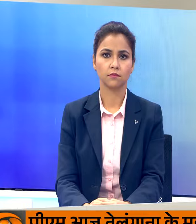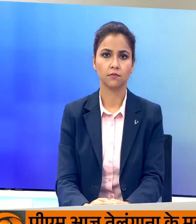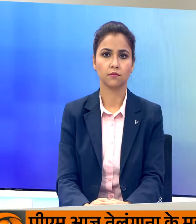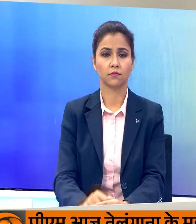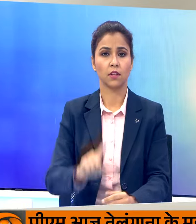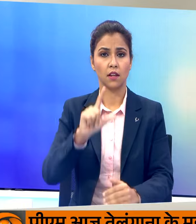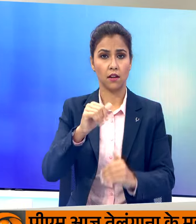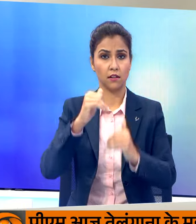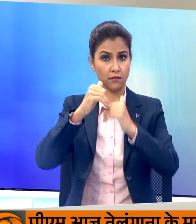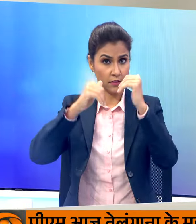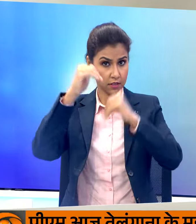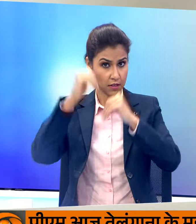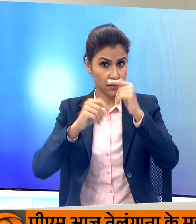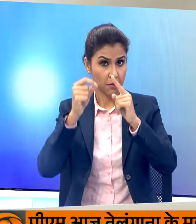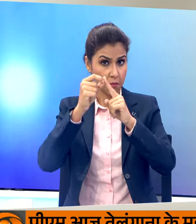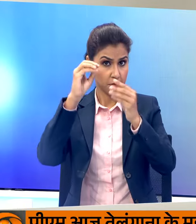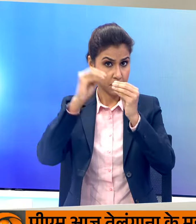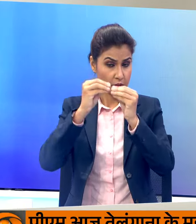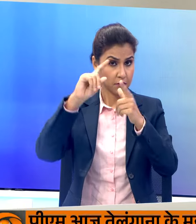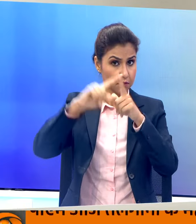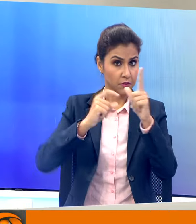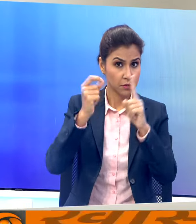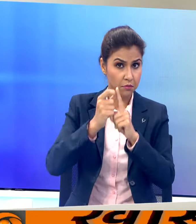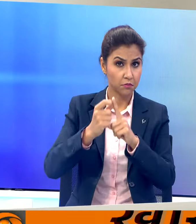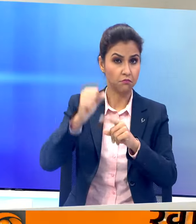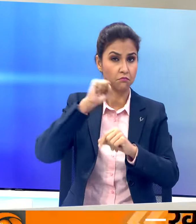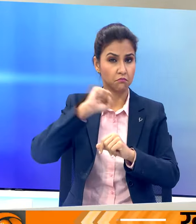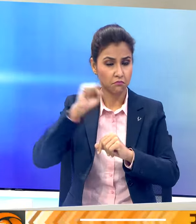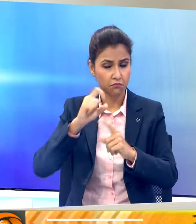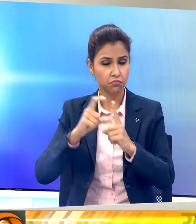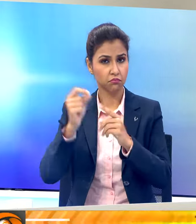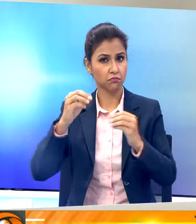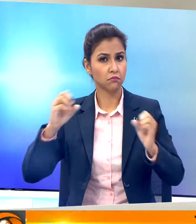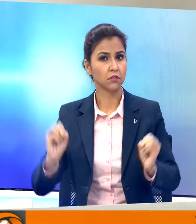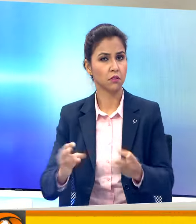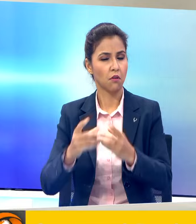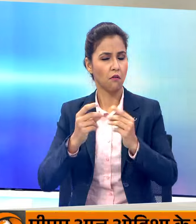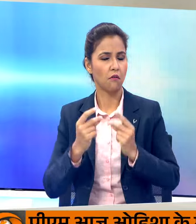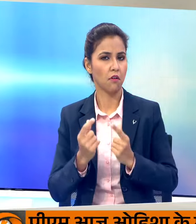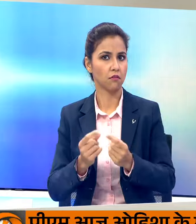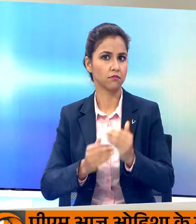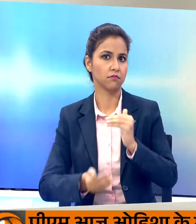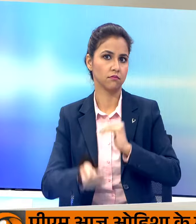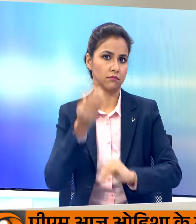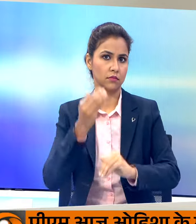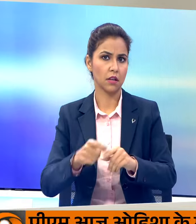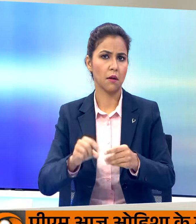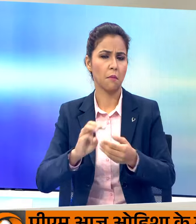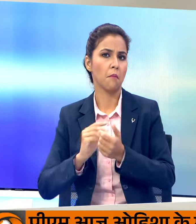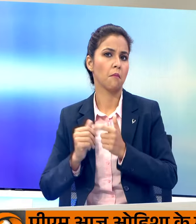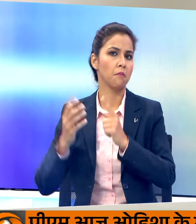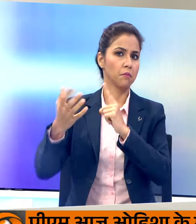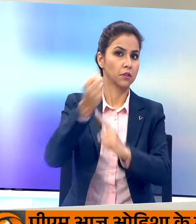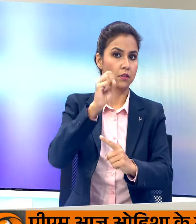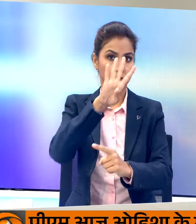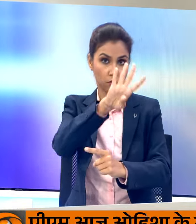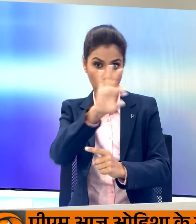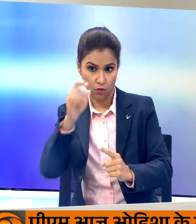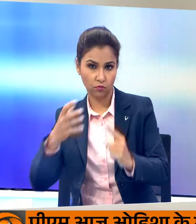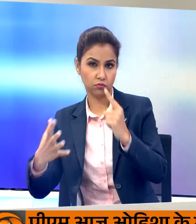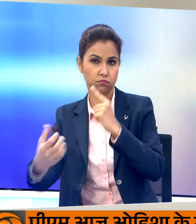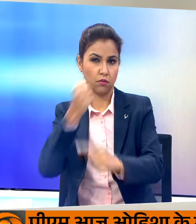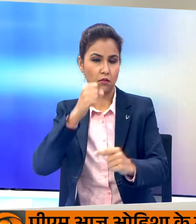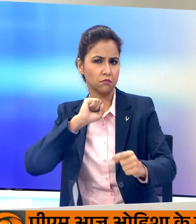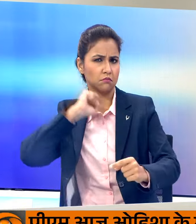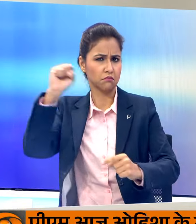लोकसभा चुनाव के लिए भाजपा का चुनाव प्रचार अभ्यान लगातार जोर पकड़ता जा रहा है मिशन 400 पार के नारे